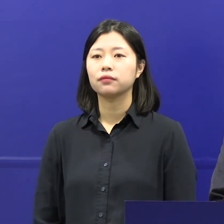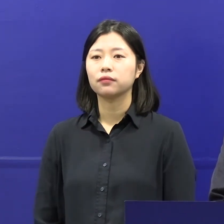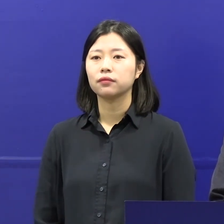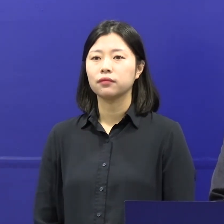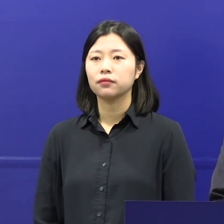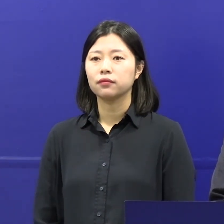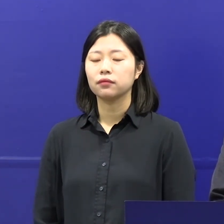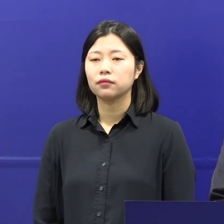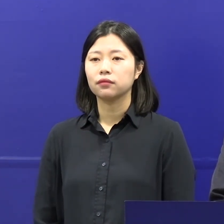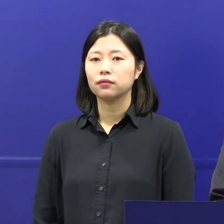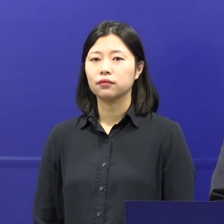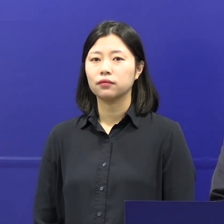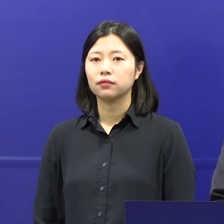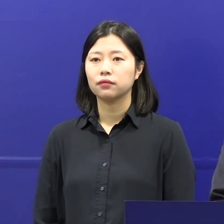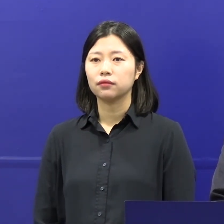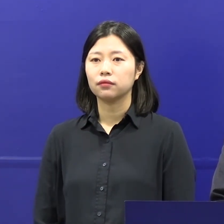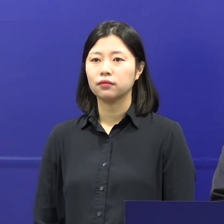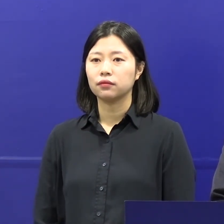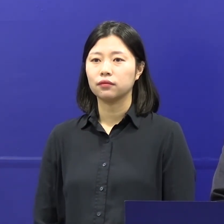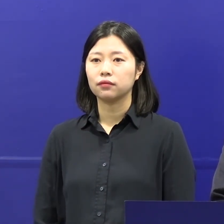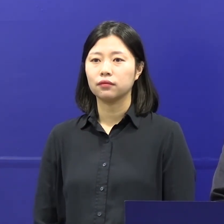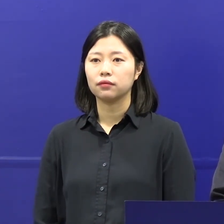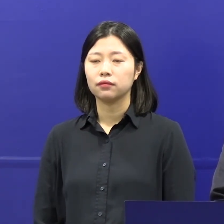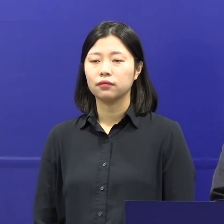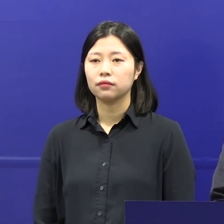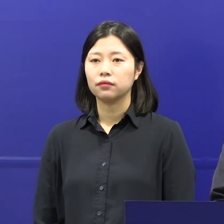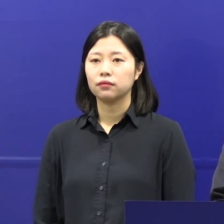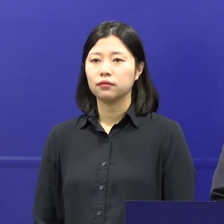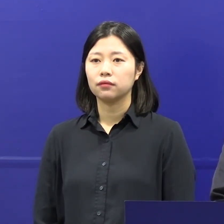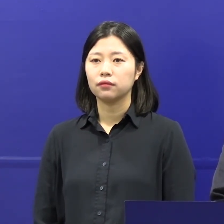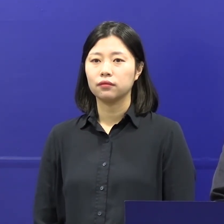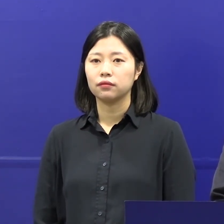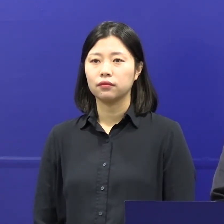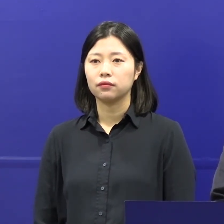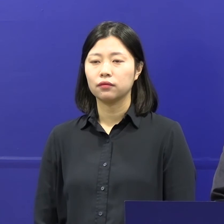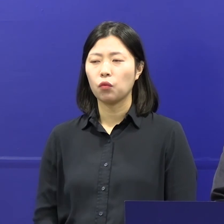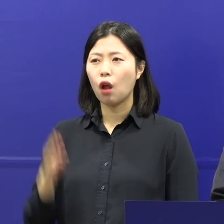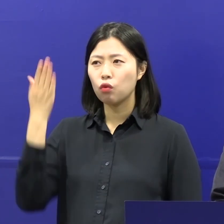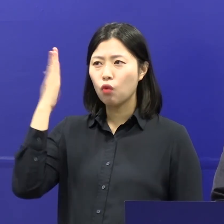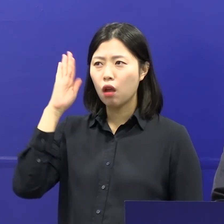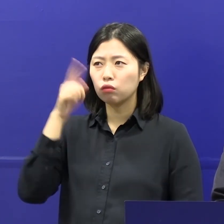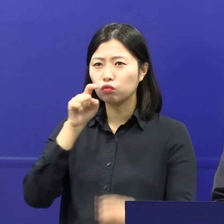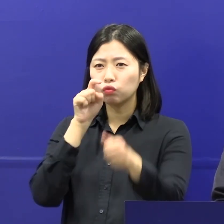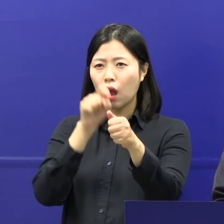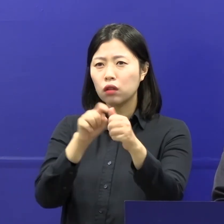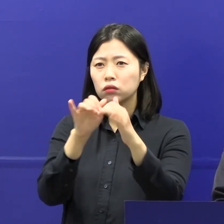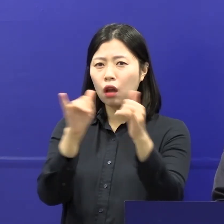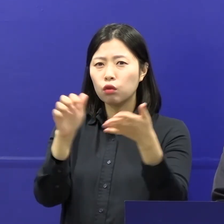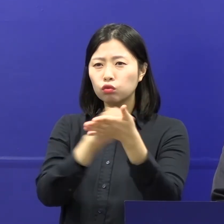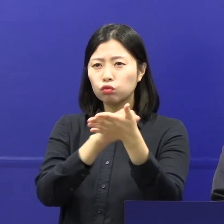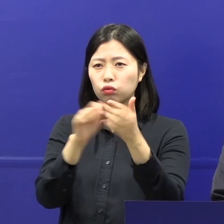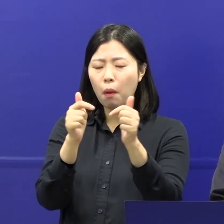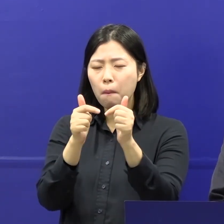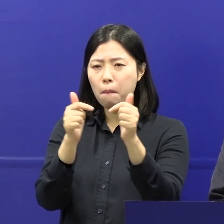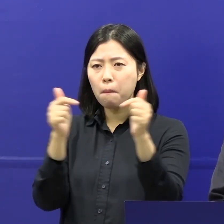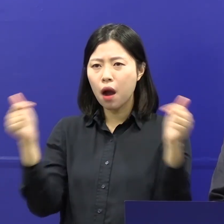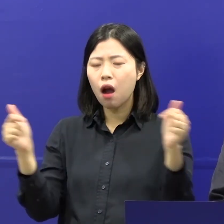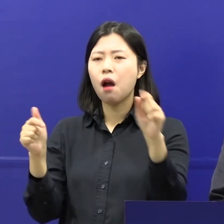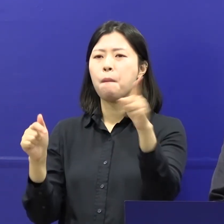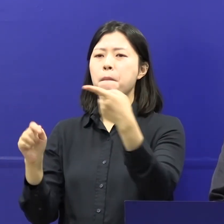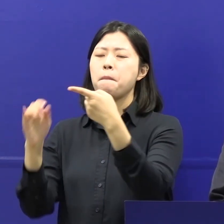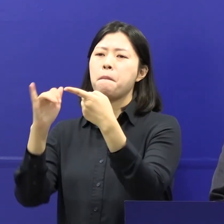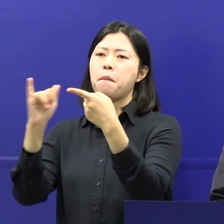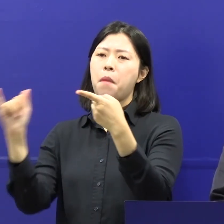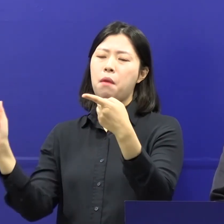최근 들어서서 확진 환자 수가 매일 한 100명을 상행하는